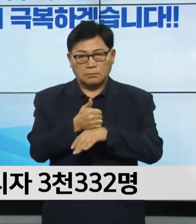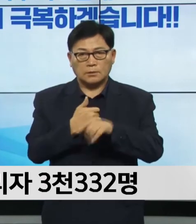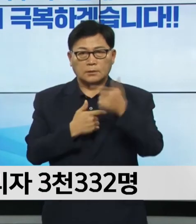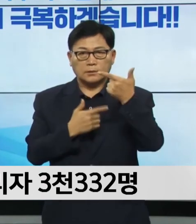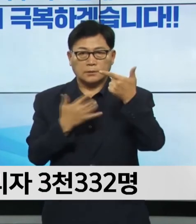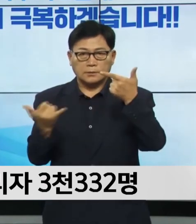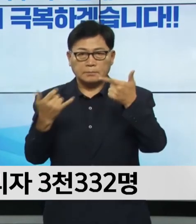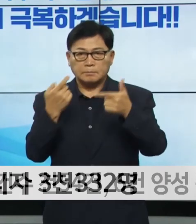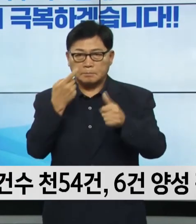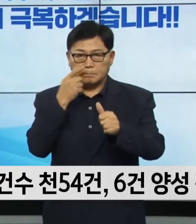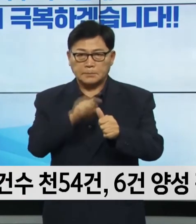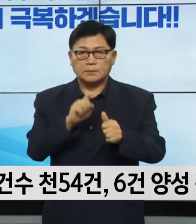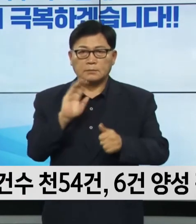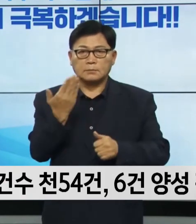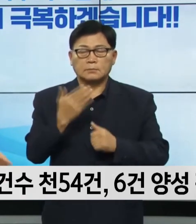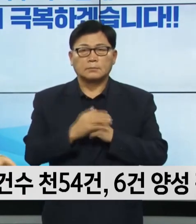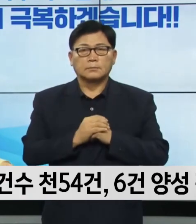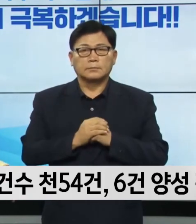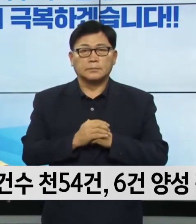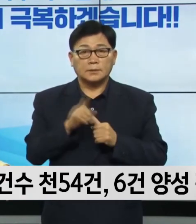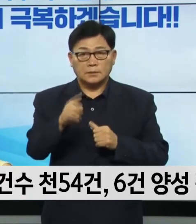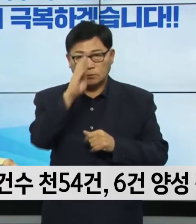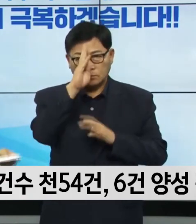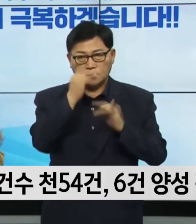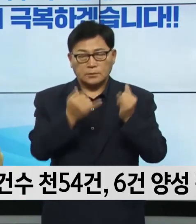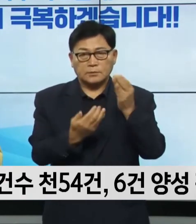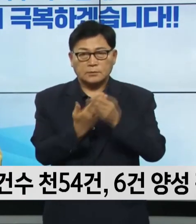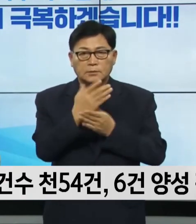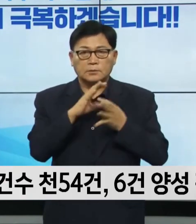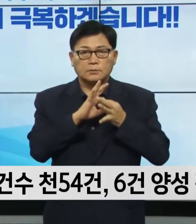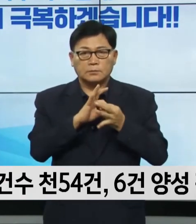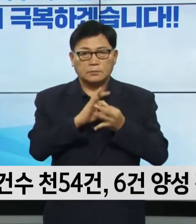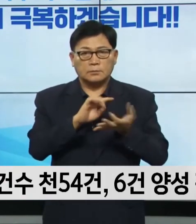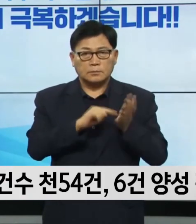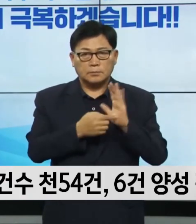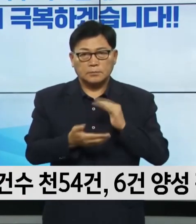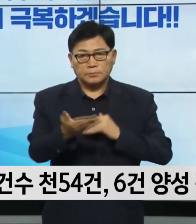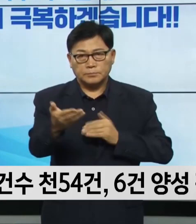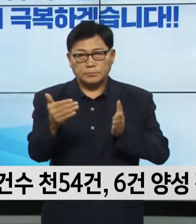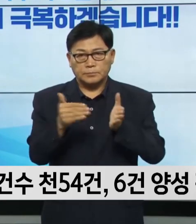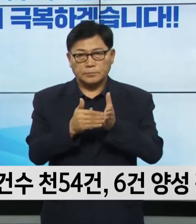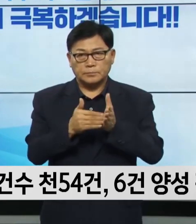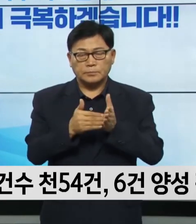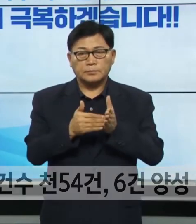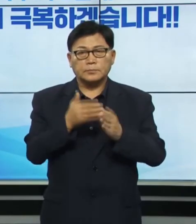6건 양성이었습니다. 이상 환자 발생과 관련된 발표를 마치겠습니다.